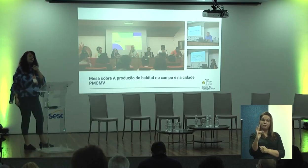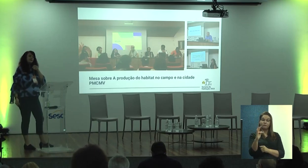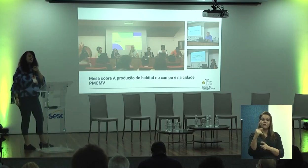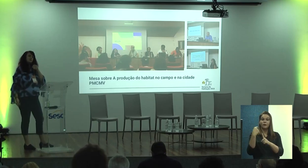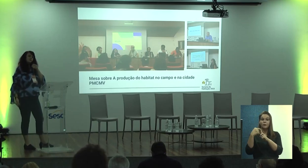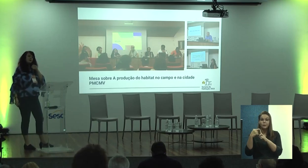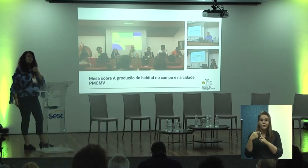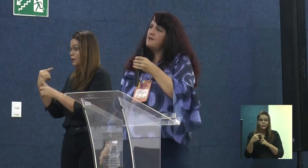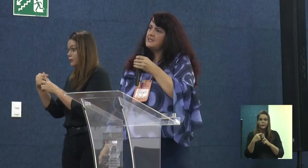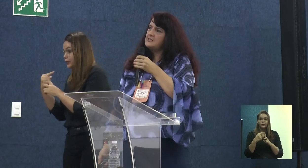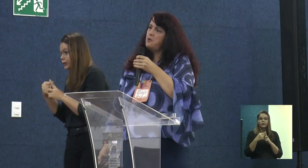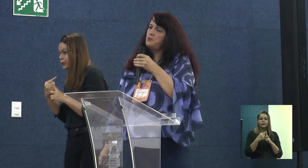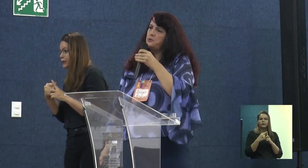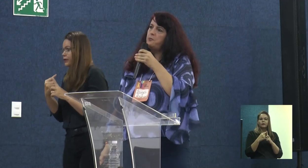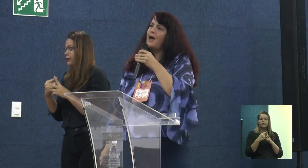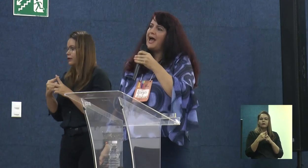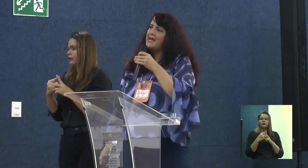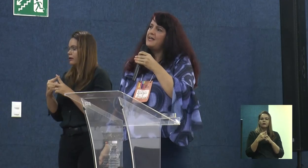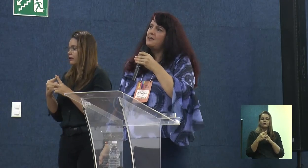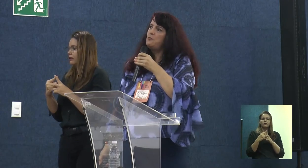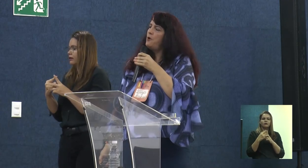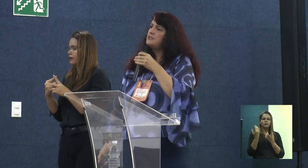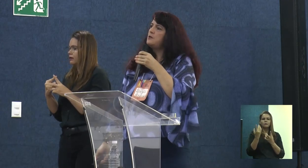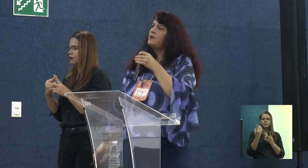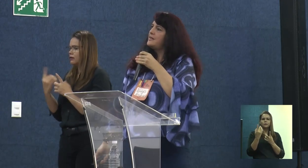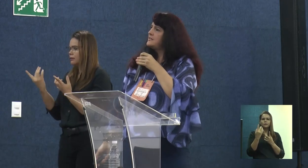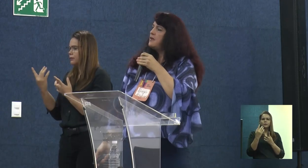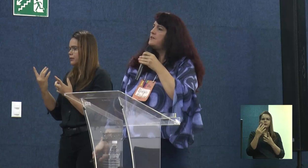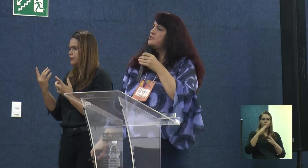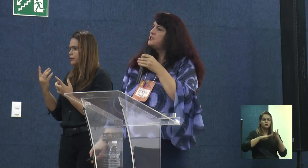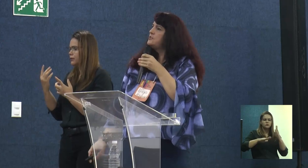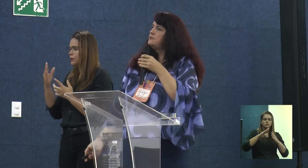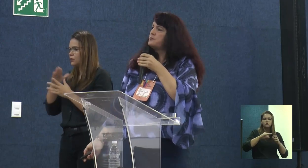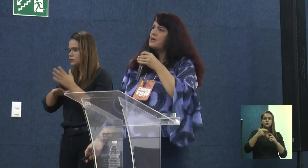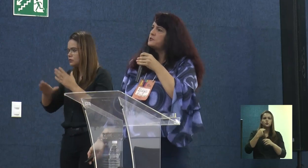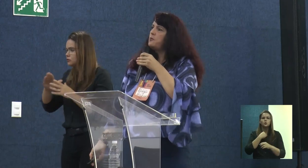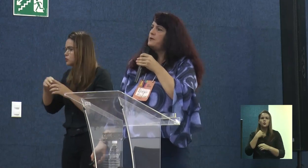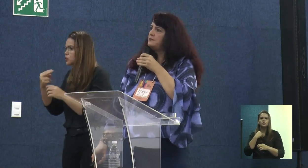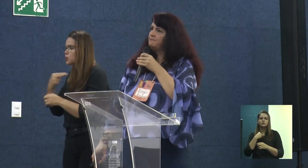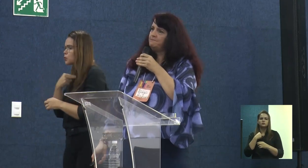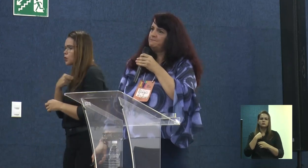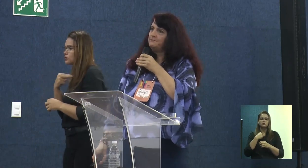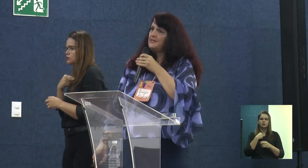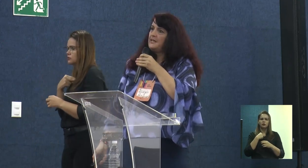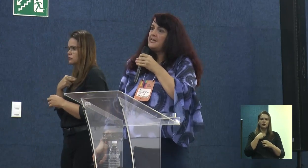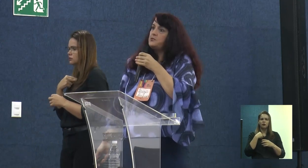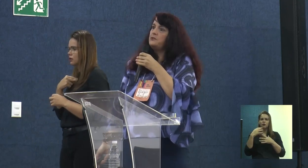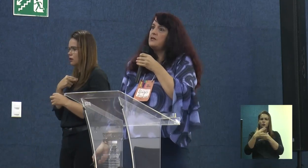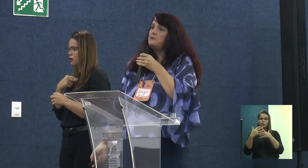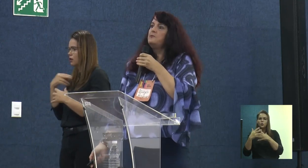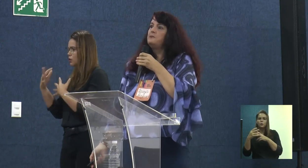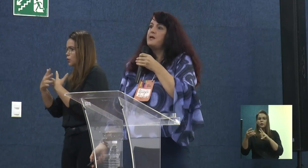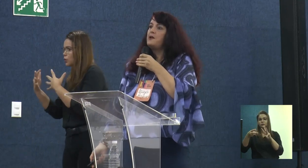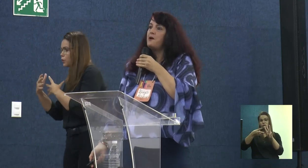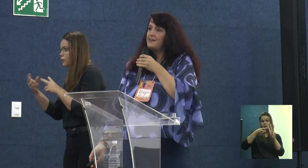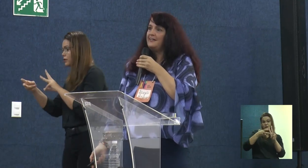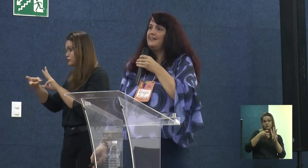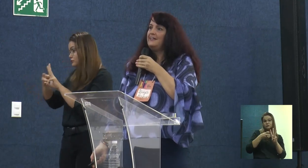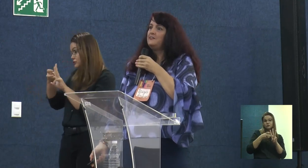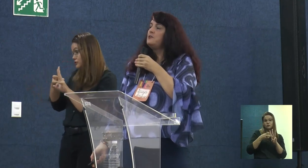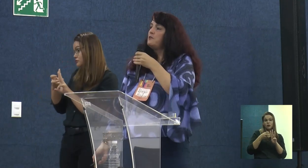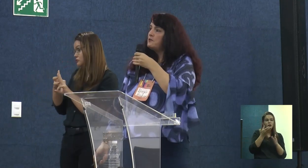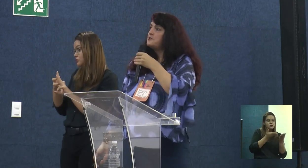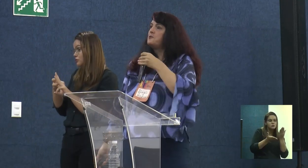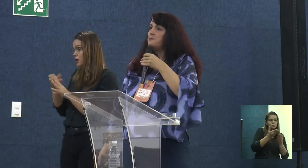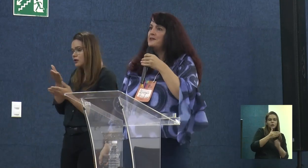Por que que unidade de conservação, tipo área, não pode ser uma reserva indígena no espaço urbano? Eles cuidariam muito melhor.